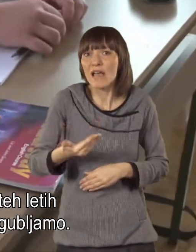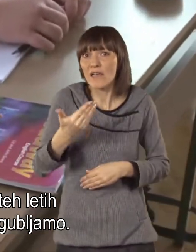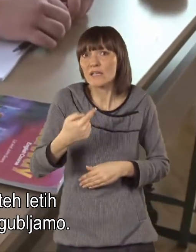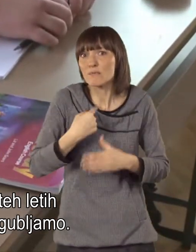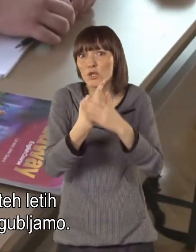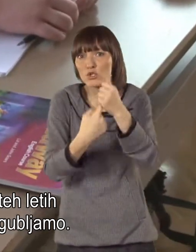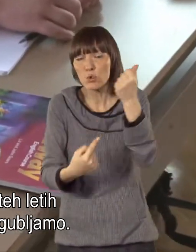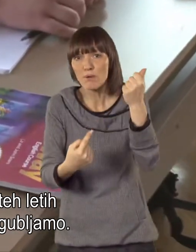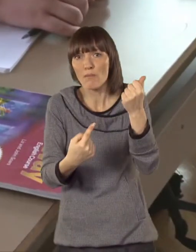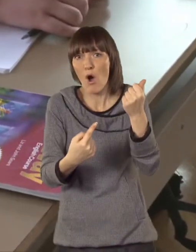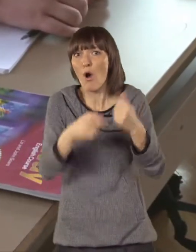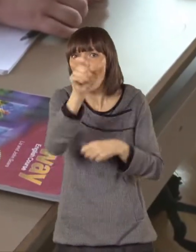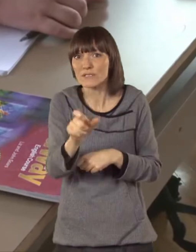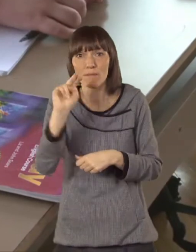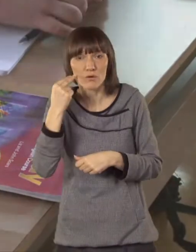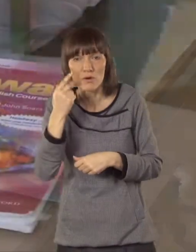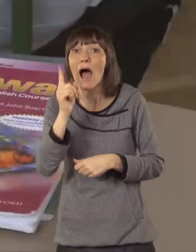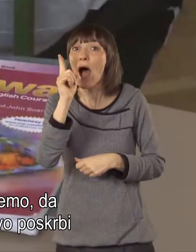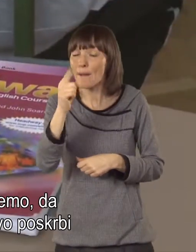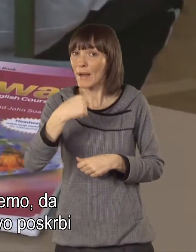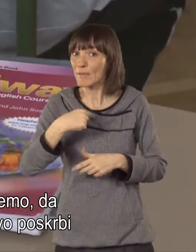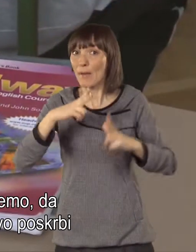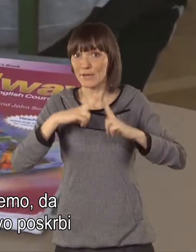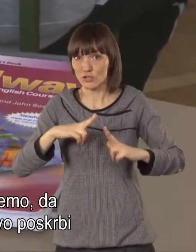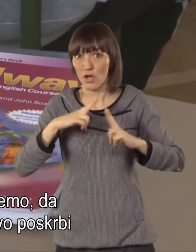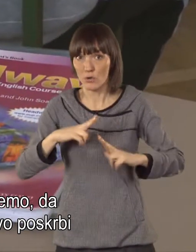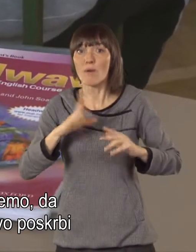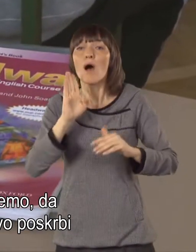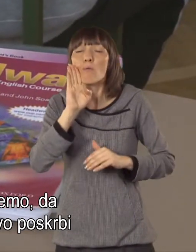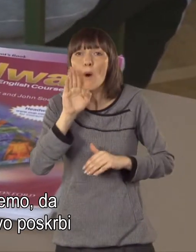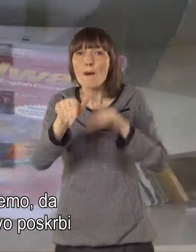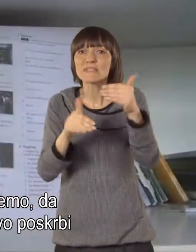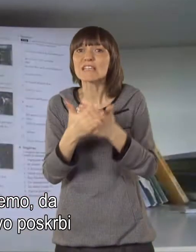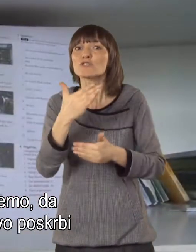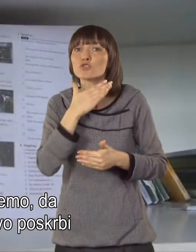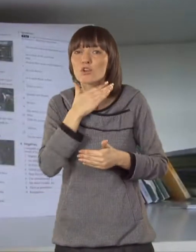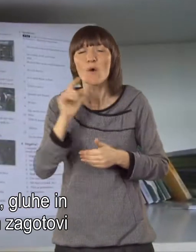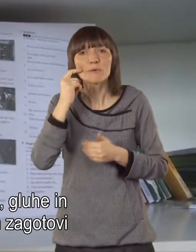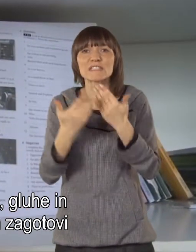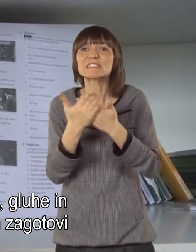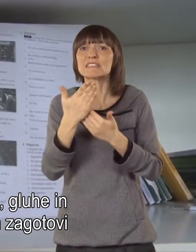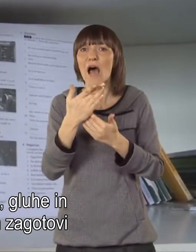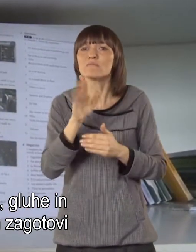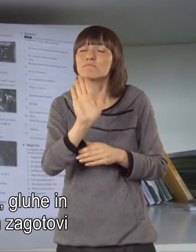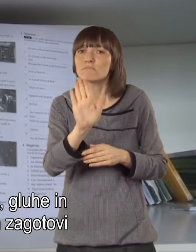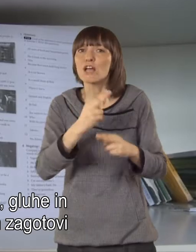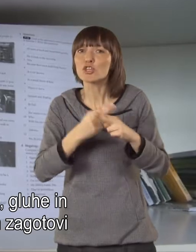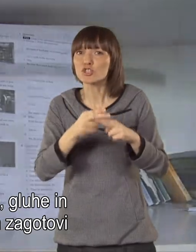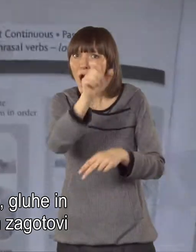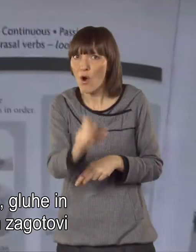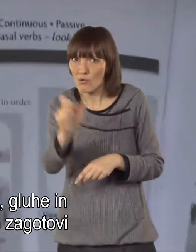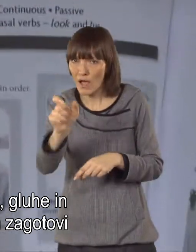izgubljamo jih, a vendar naj pričakujemo, da ministrstvo za šolstvo poskrbi za svoje državljane,